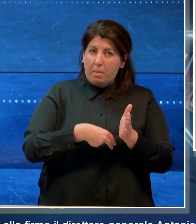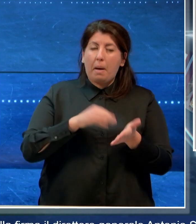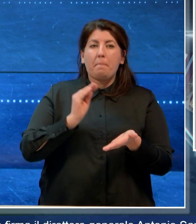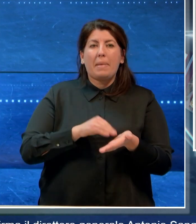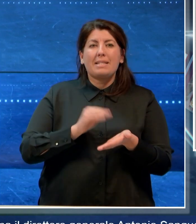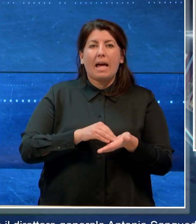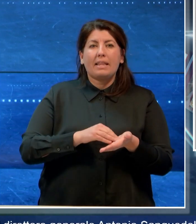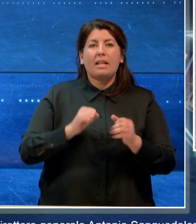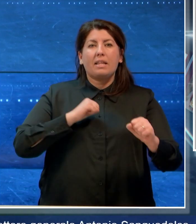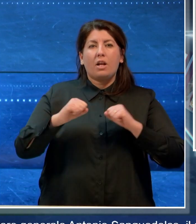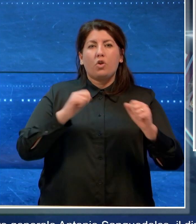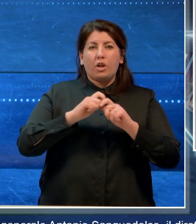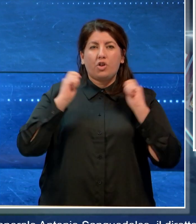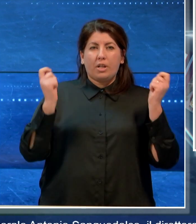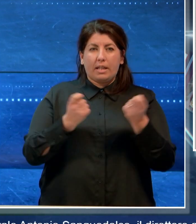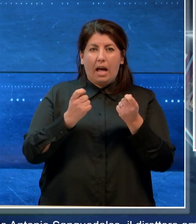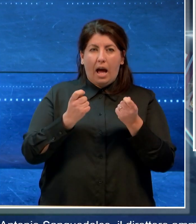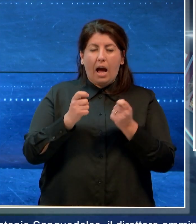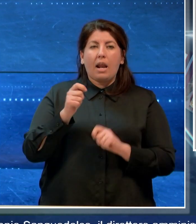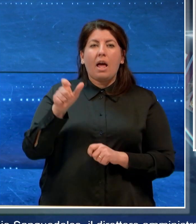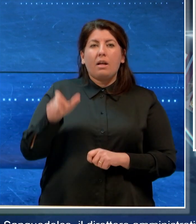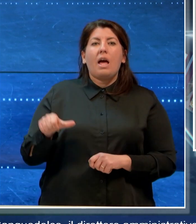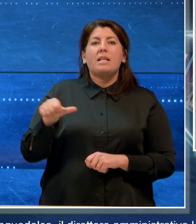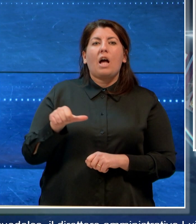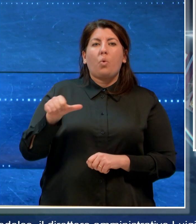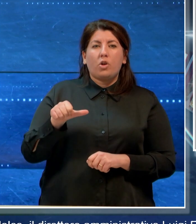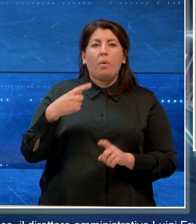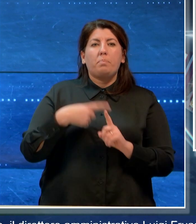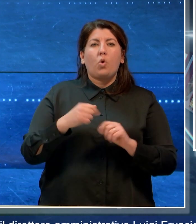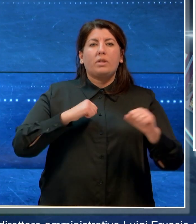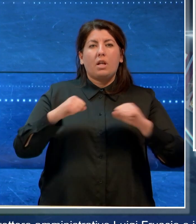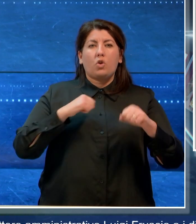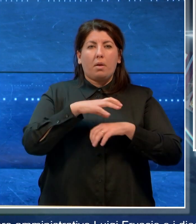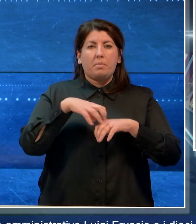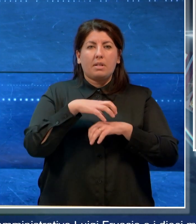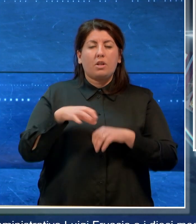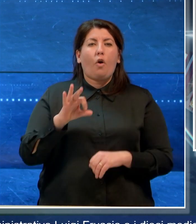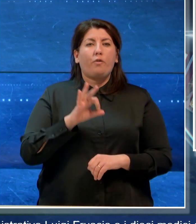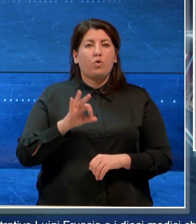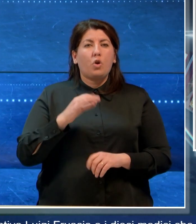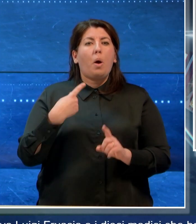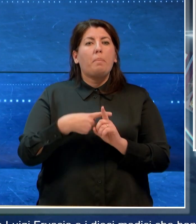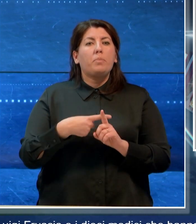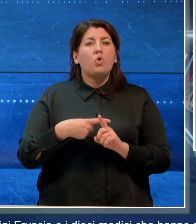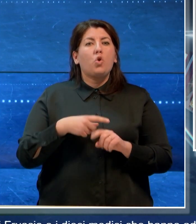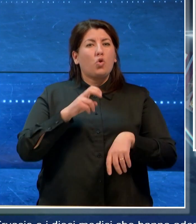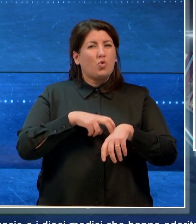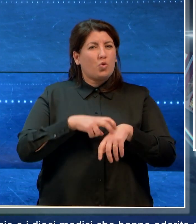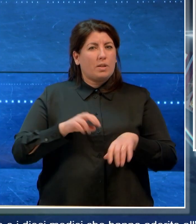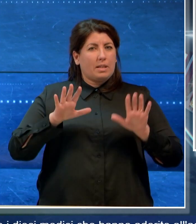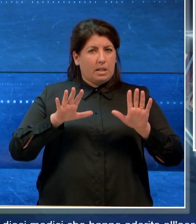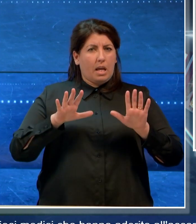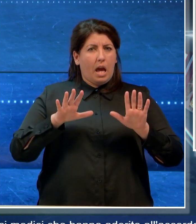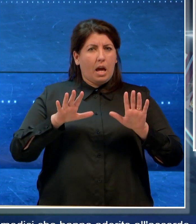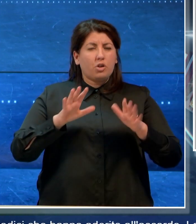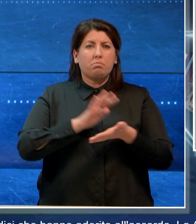Generale Antonio Sanguedolce, il Direttore Amministrativo Luigi Fruscio e i dieci medici che hanno aderito